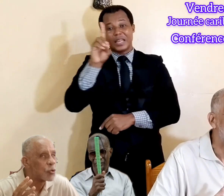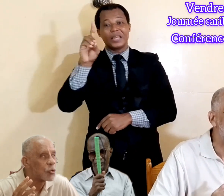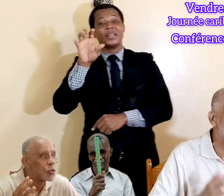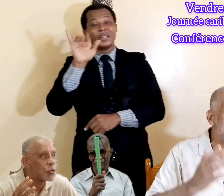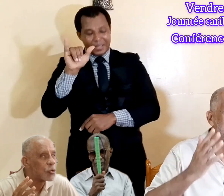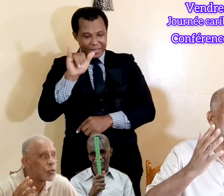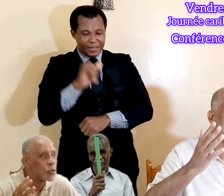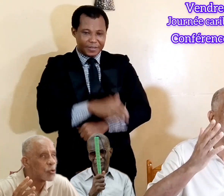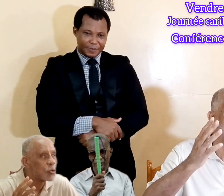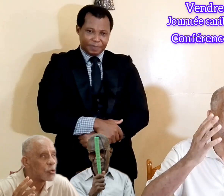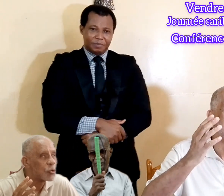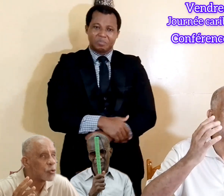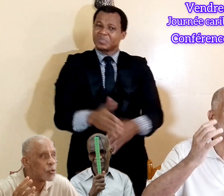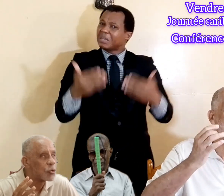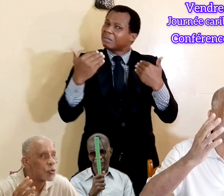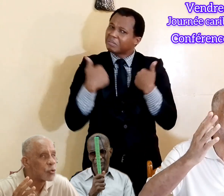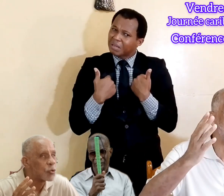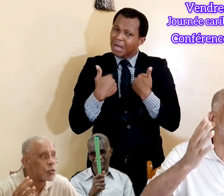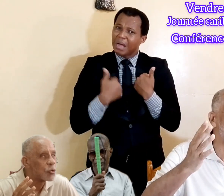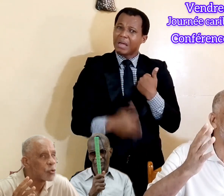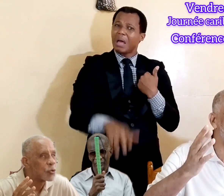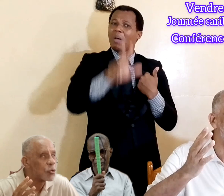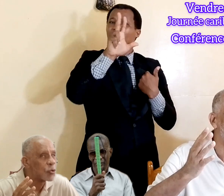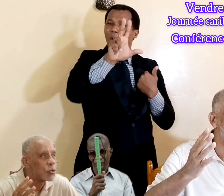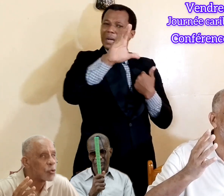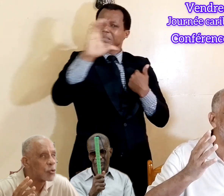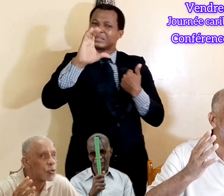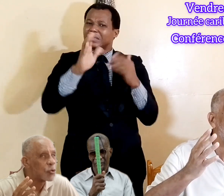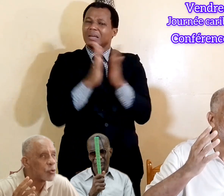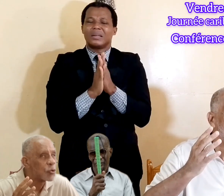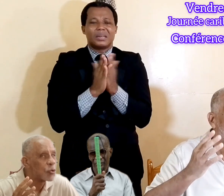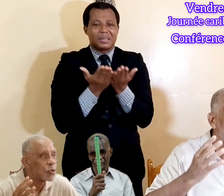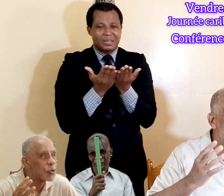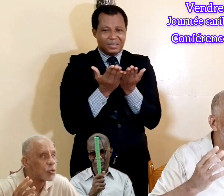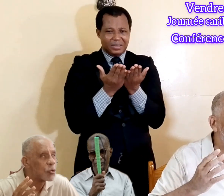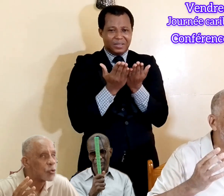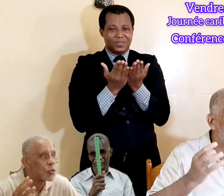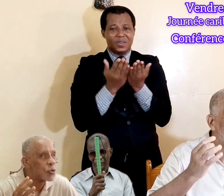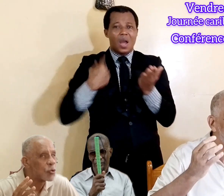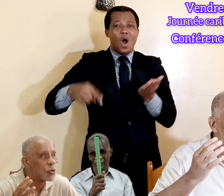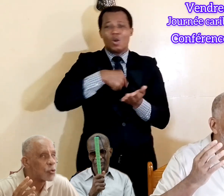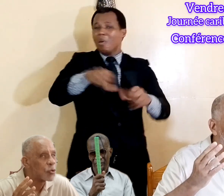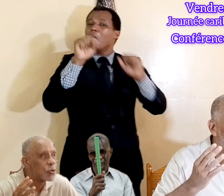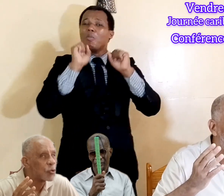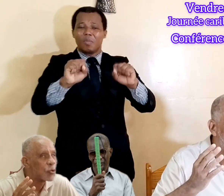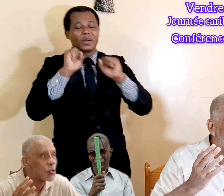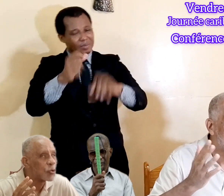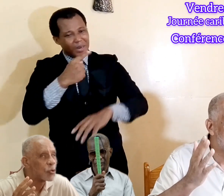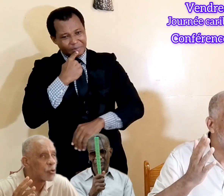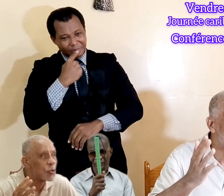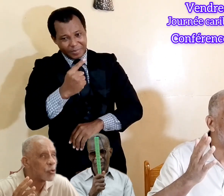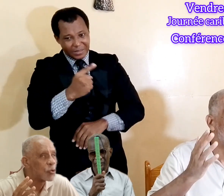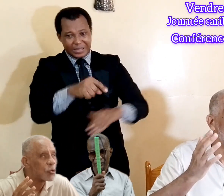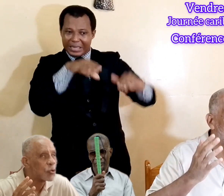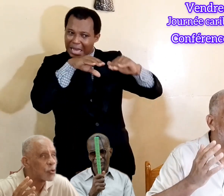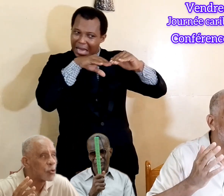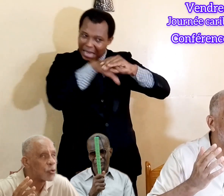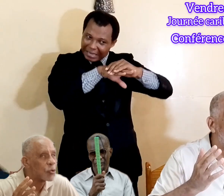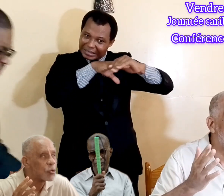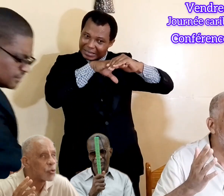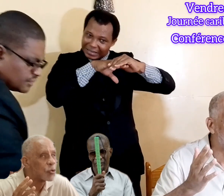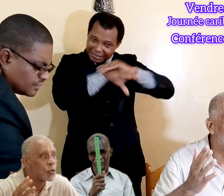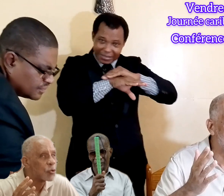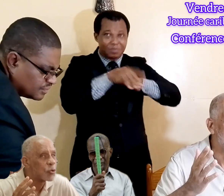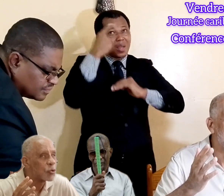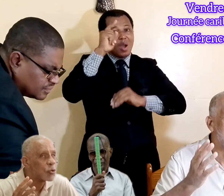questions, à peine si bien voir son livre ou capable d'être accessible,'est à dire des